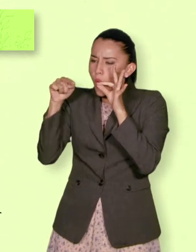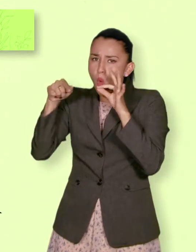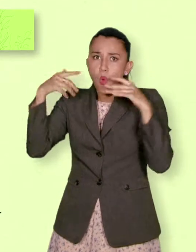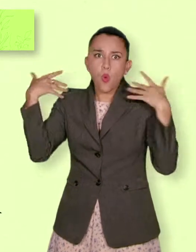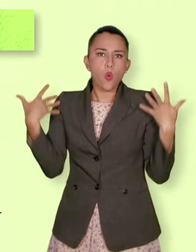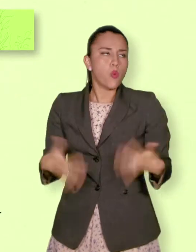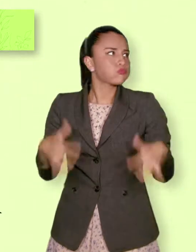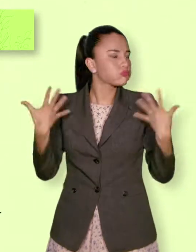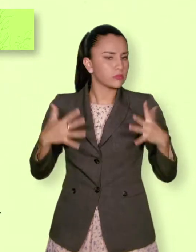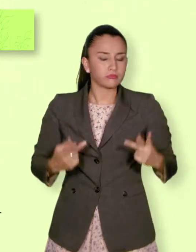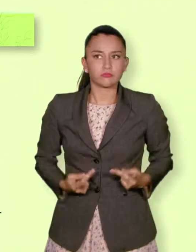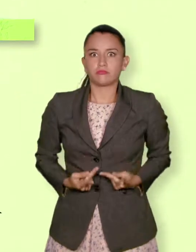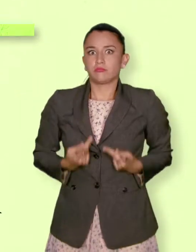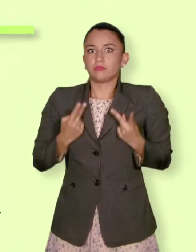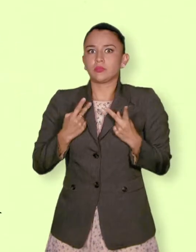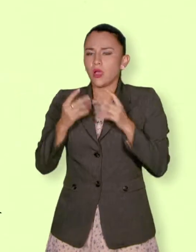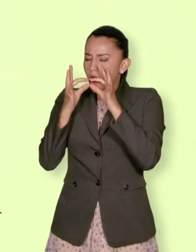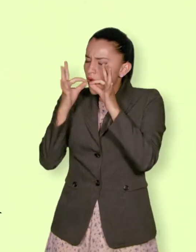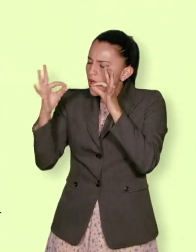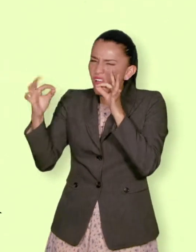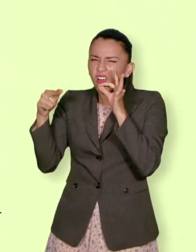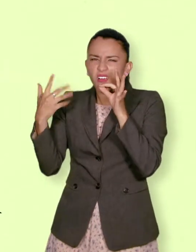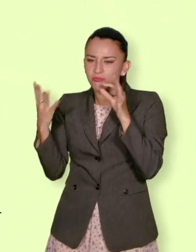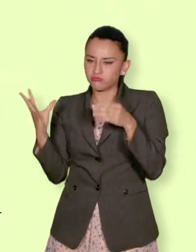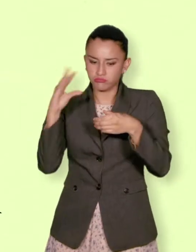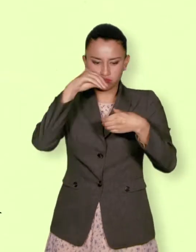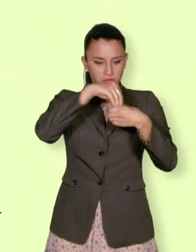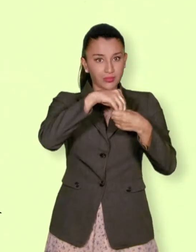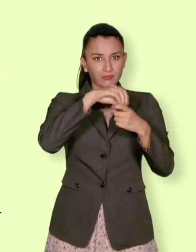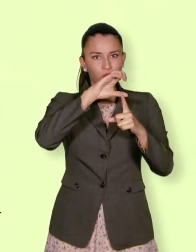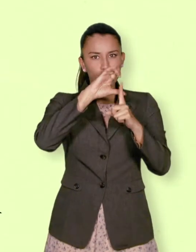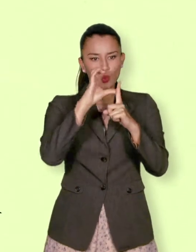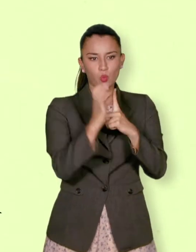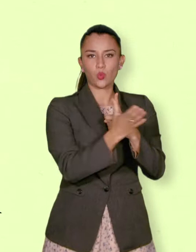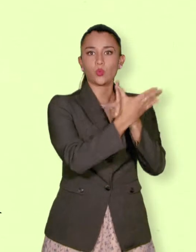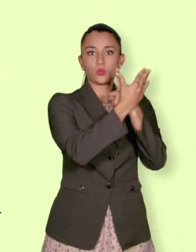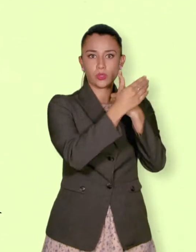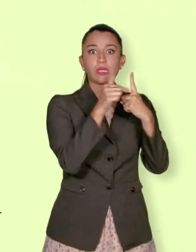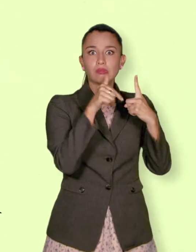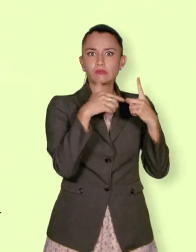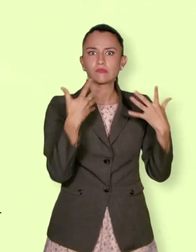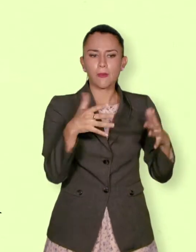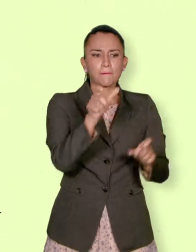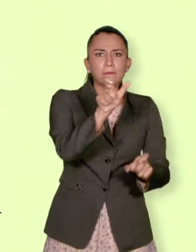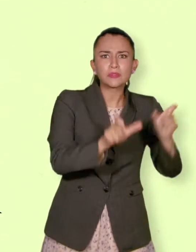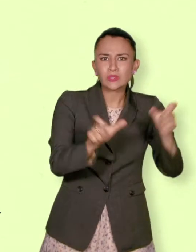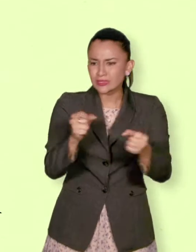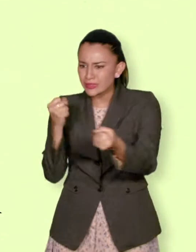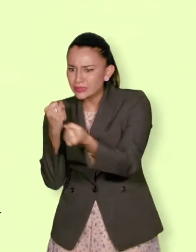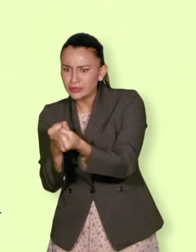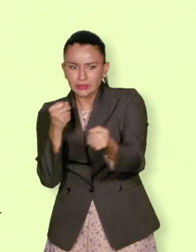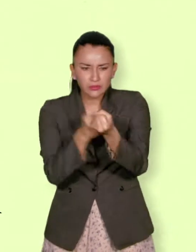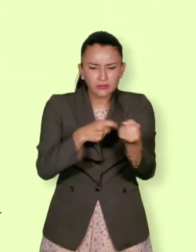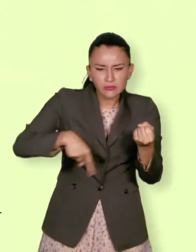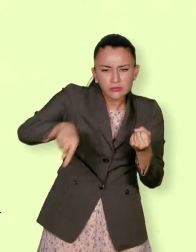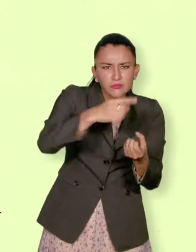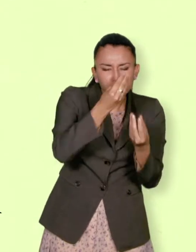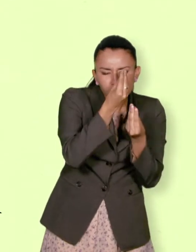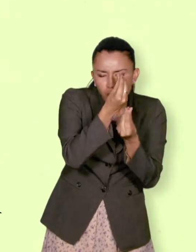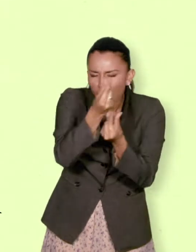una cultura de paz. Construir cultura de paz es difundir y estimular valores como la convivencia, la justicia,